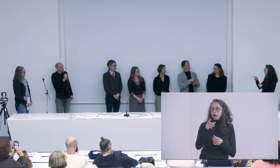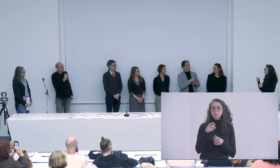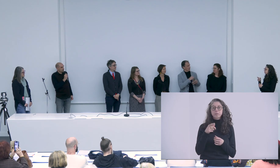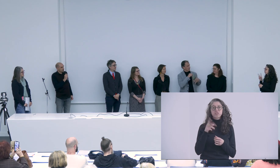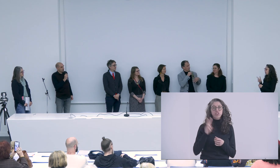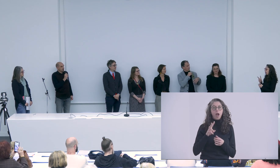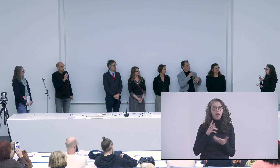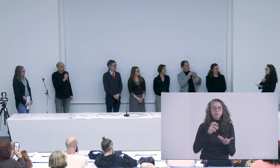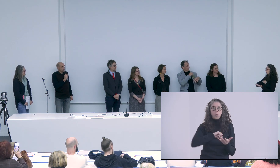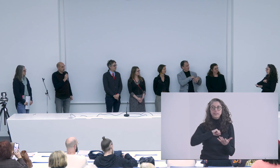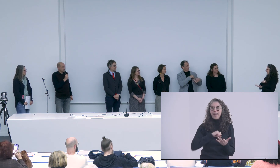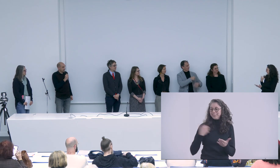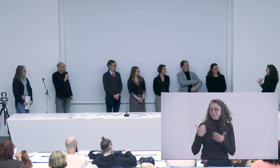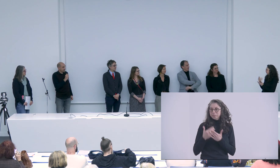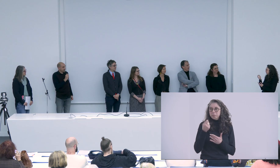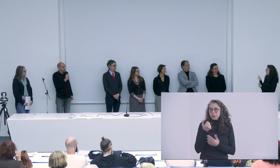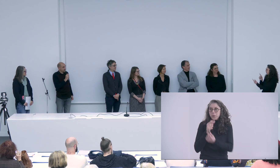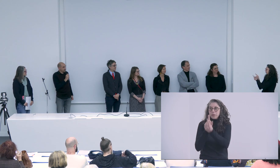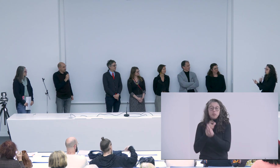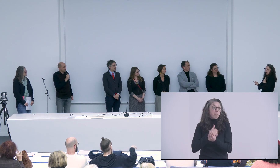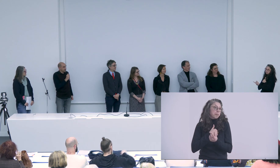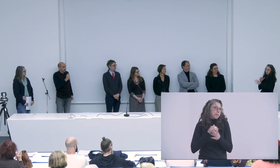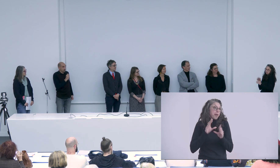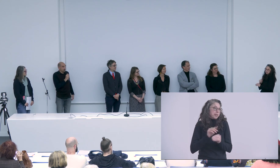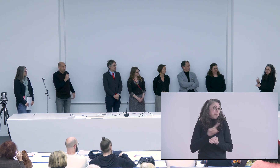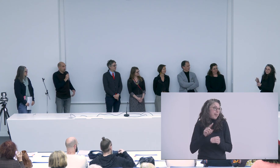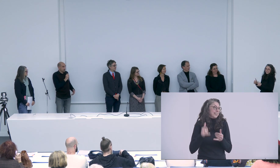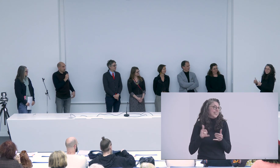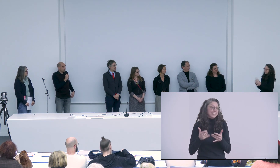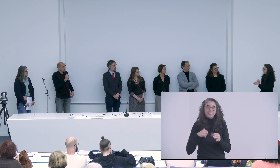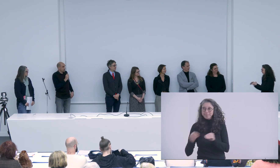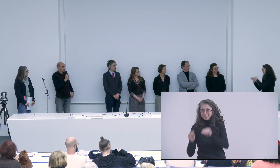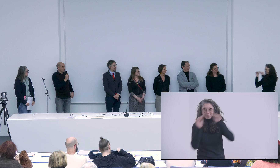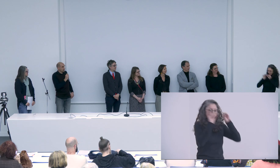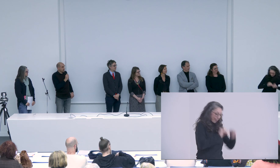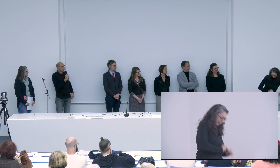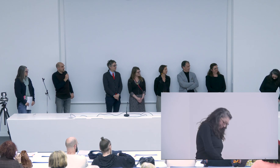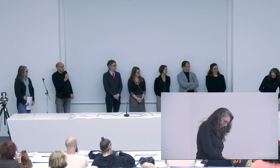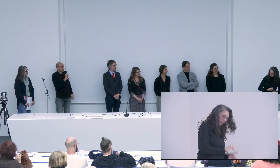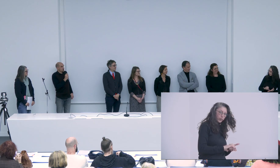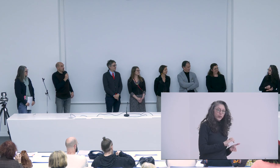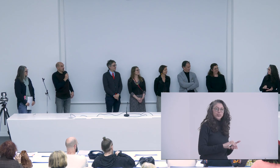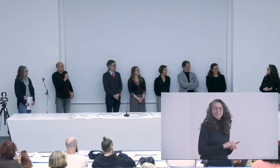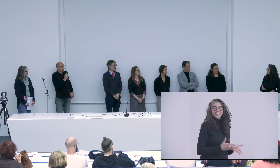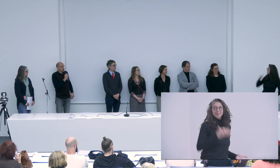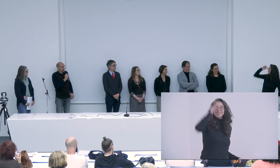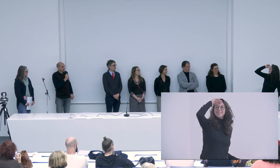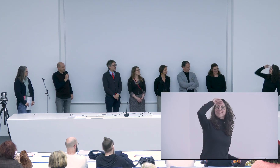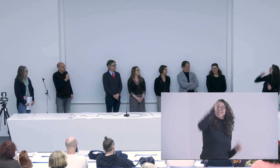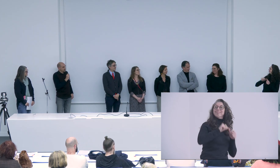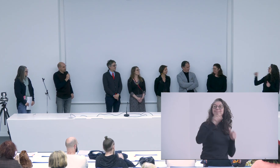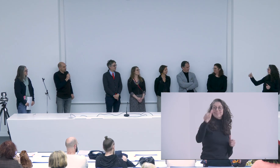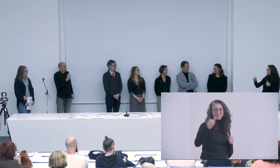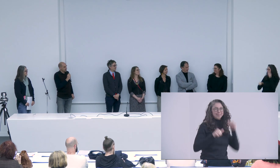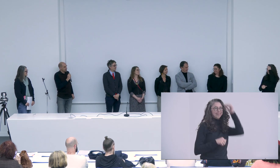master tu me posais plein de questions très très très fines et on a eu peu l'occasion de se rencontrer c'est vrai que j'ai déménagé en plus à